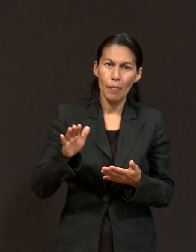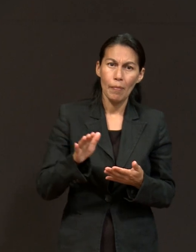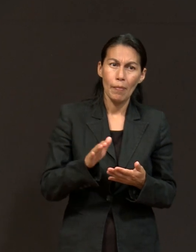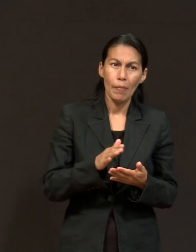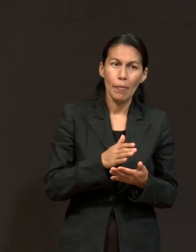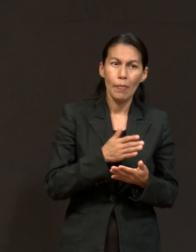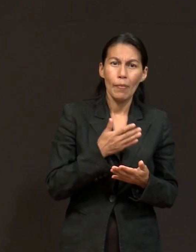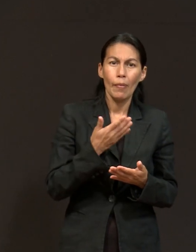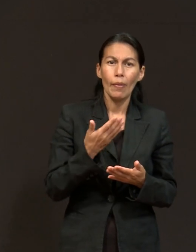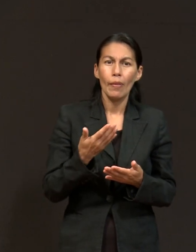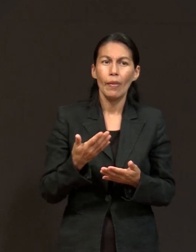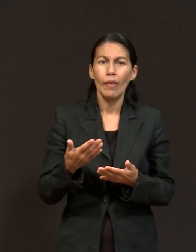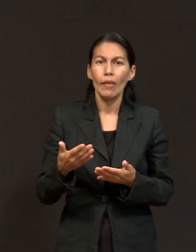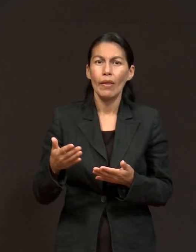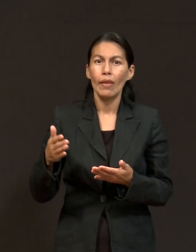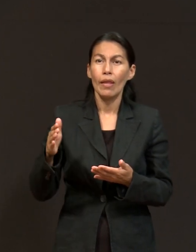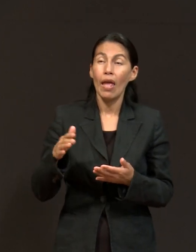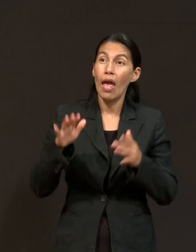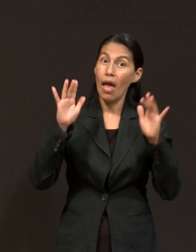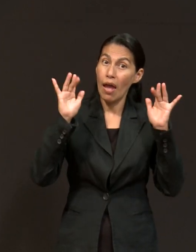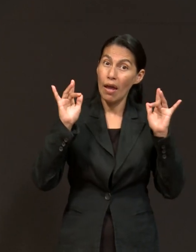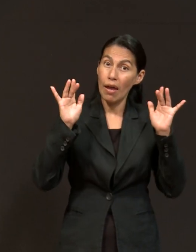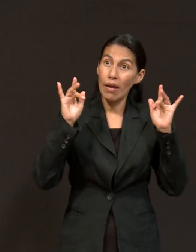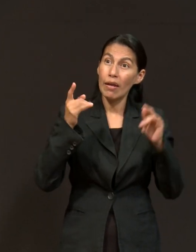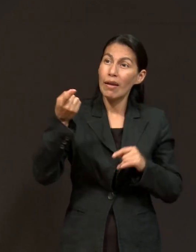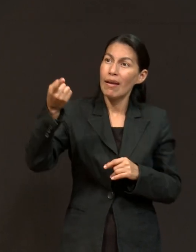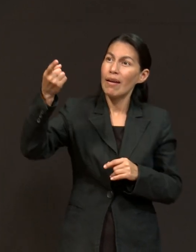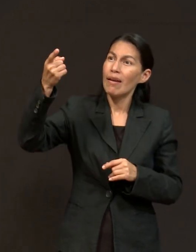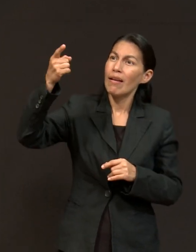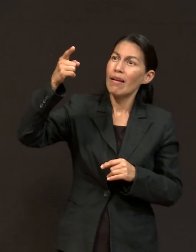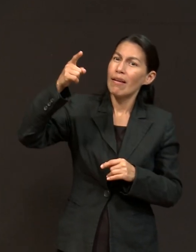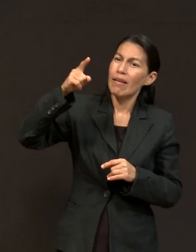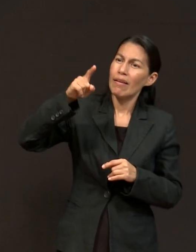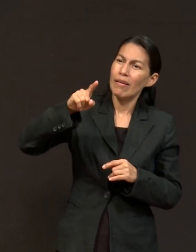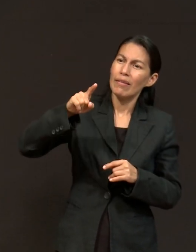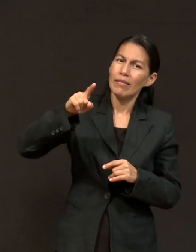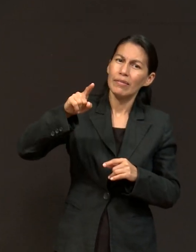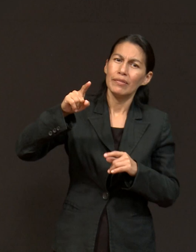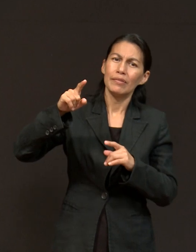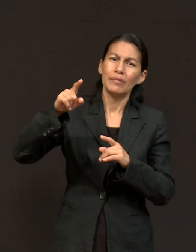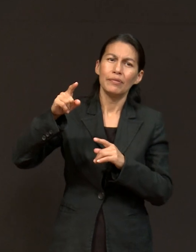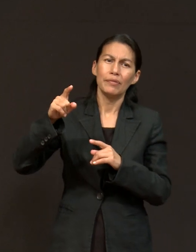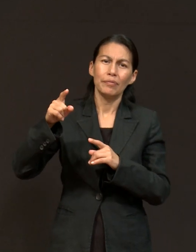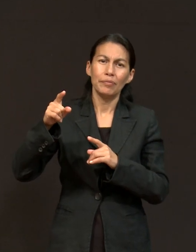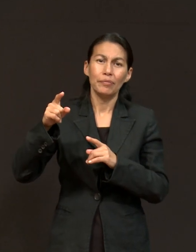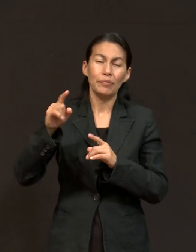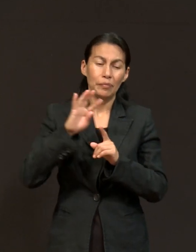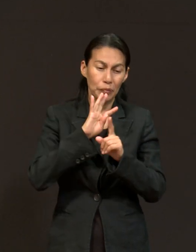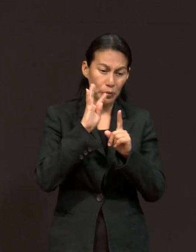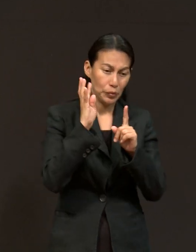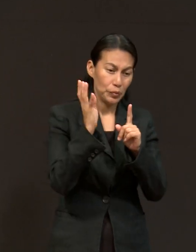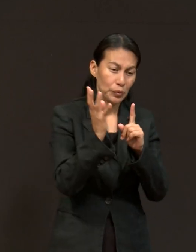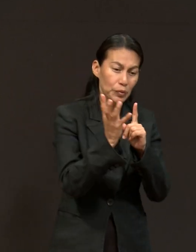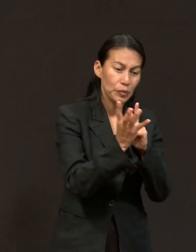Mis ángeles cerca están, Cerca de ti.